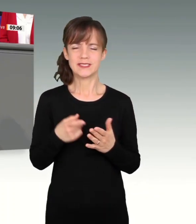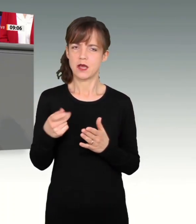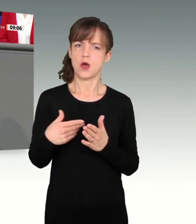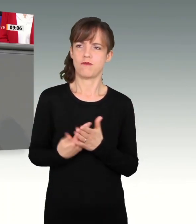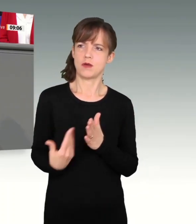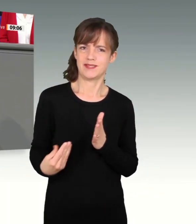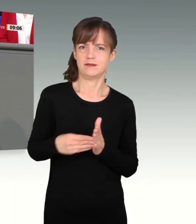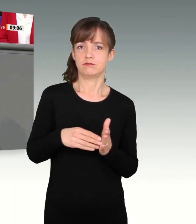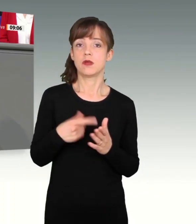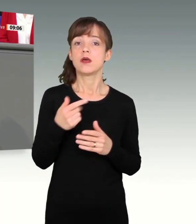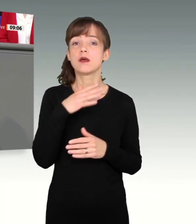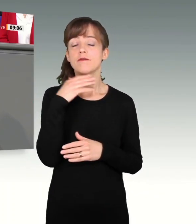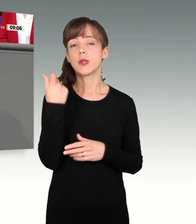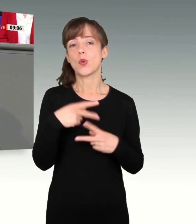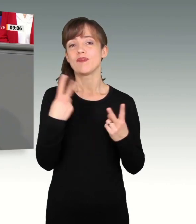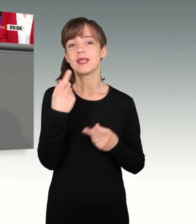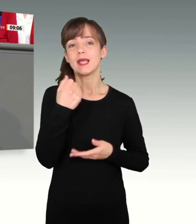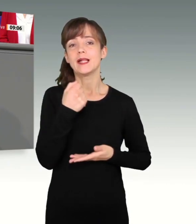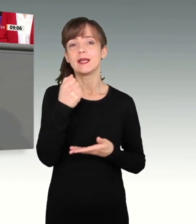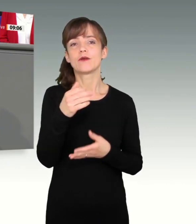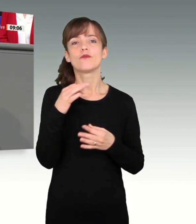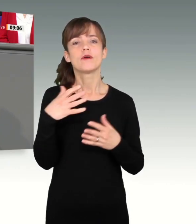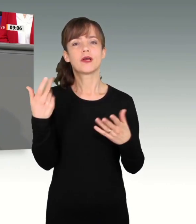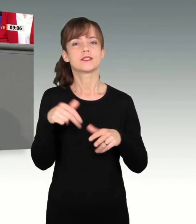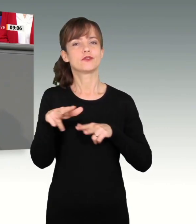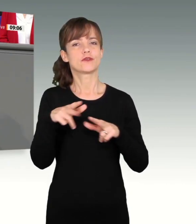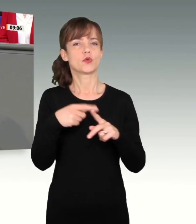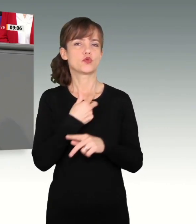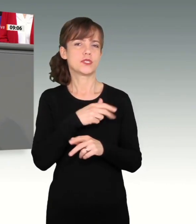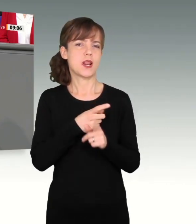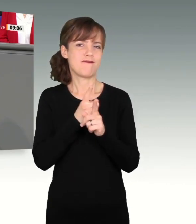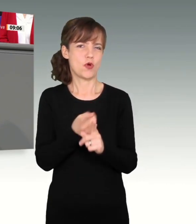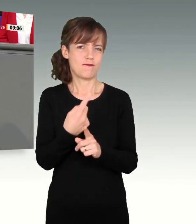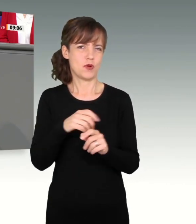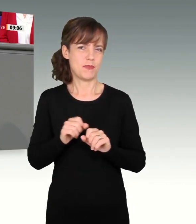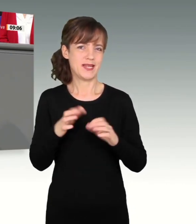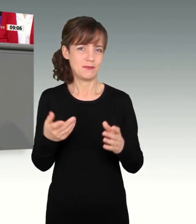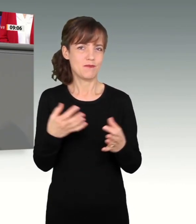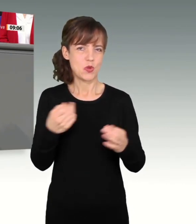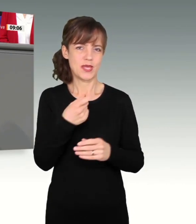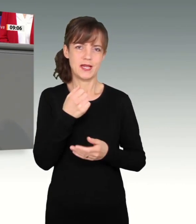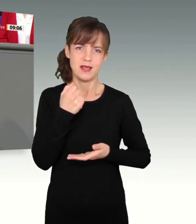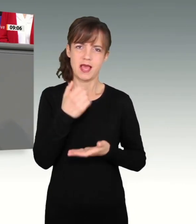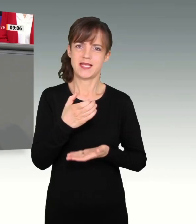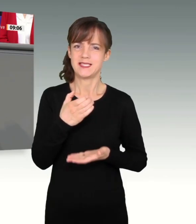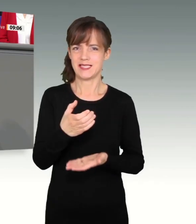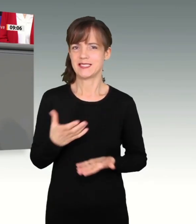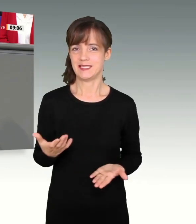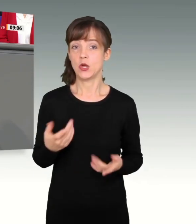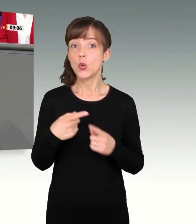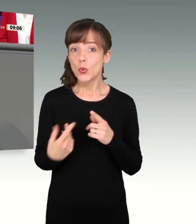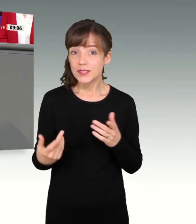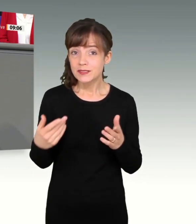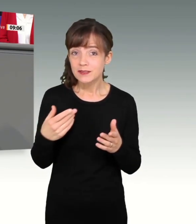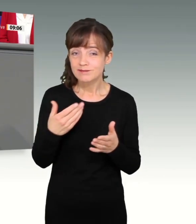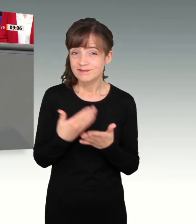öffentlichen Mittel wird für die Bewältigung der wirtschaftlichen und sozialen Folgen der Pandemie verwendet. Das führt